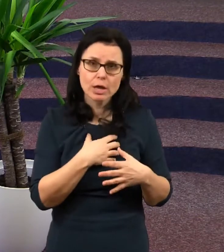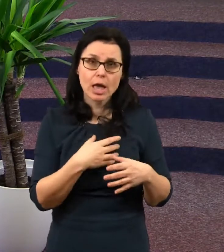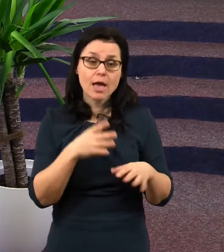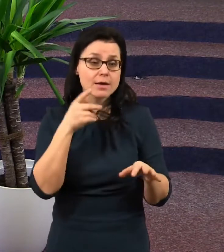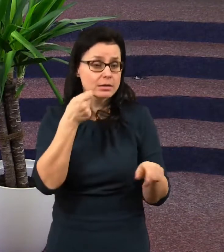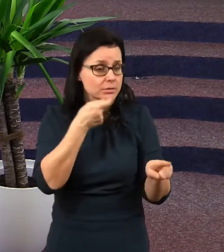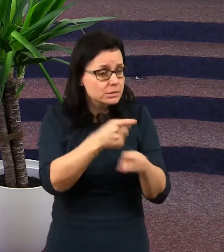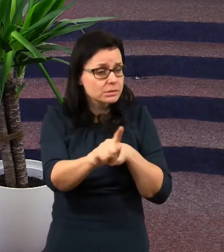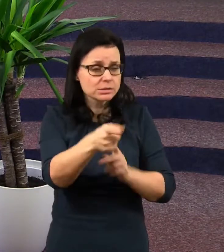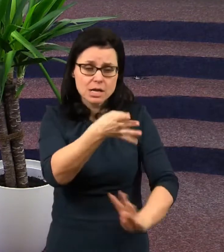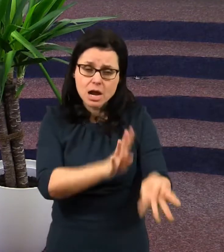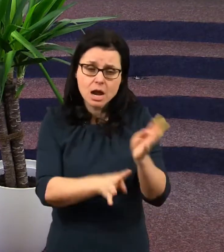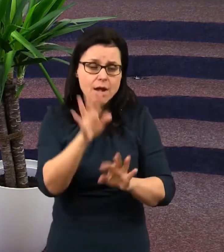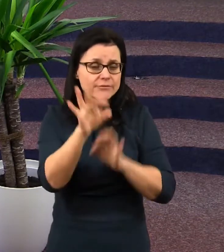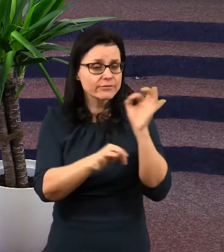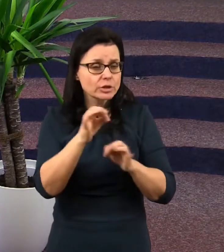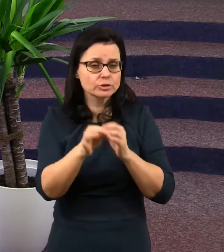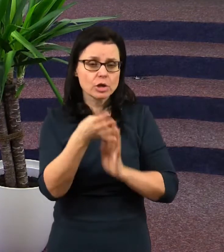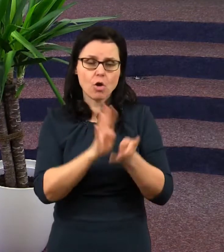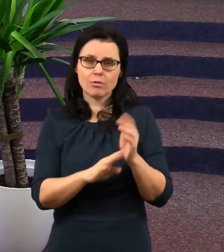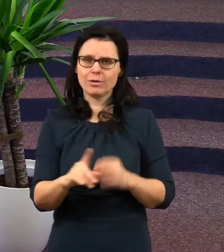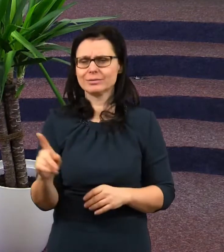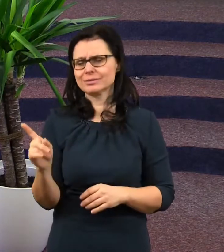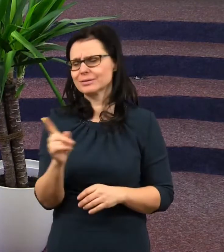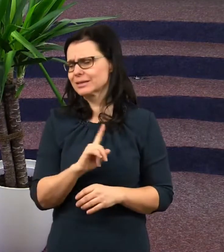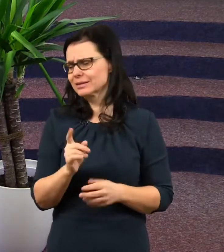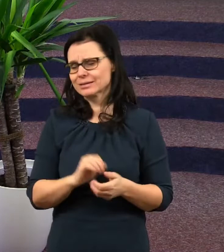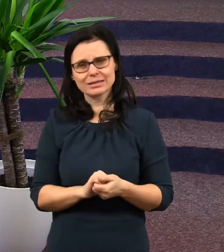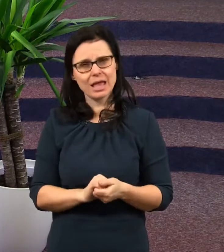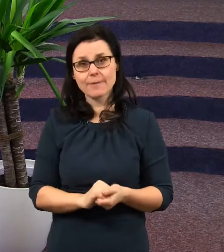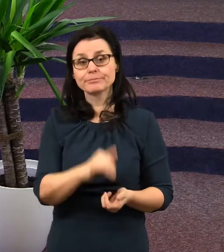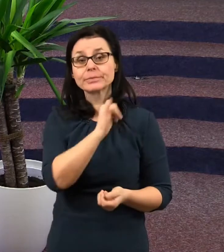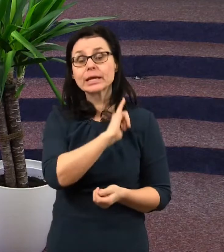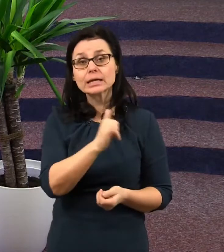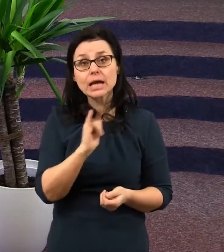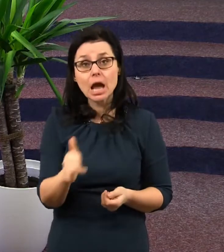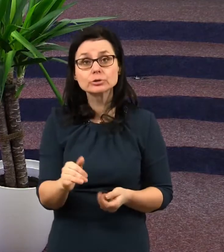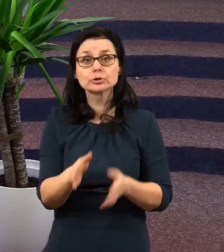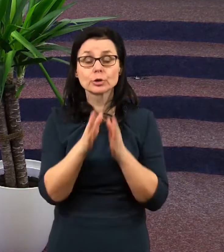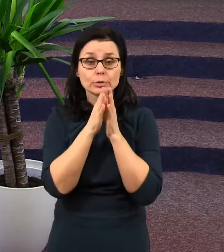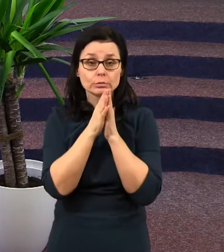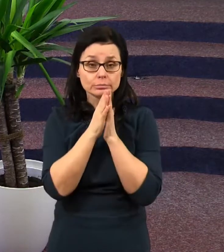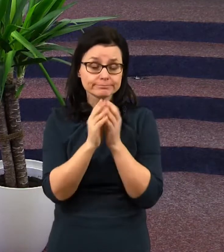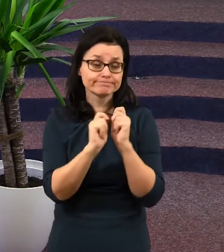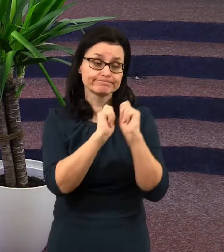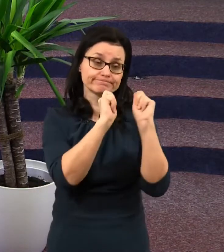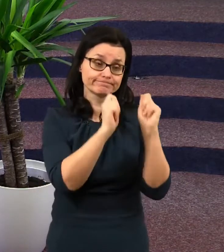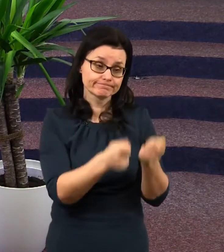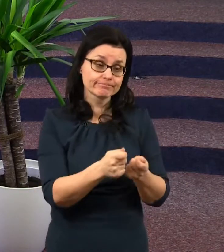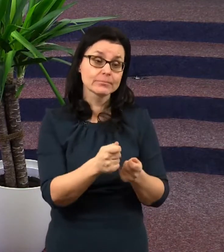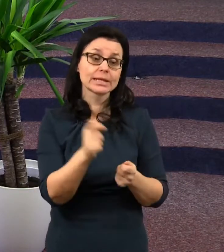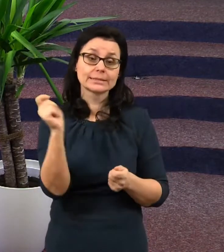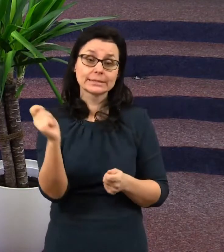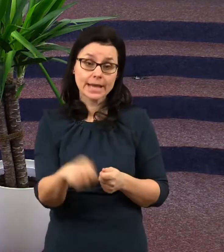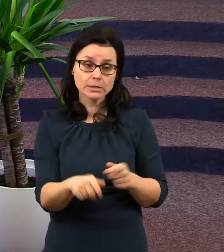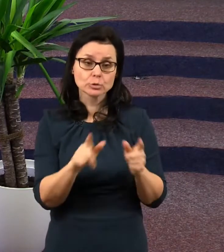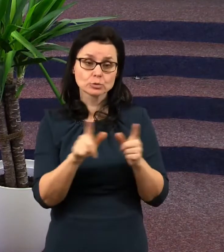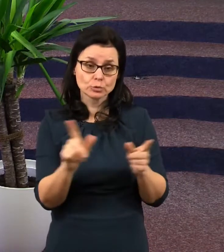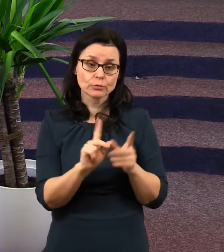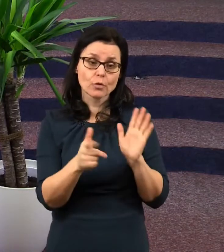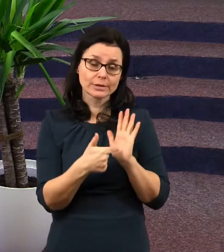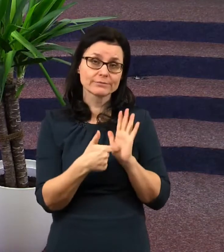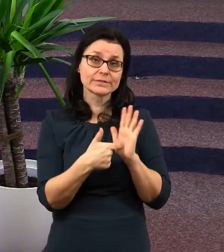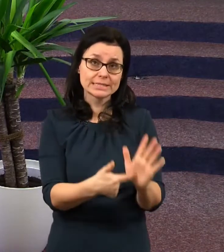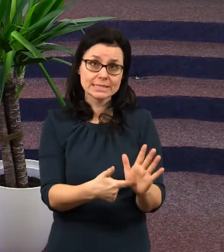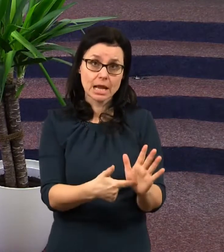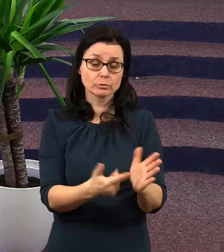věčným ohlním. Nikoliv. Každý dostane vyměřený trest podle svých zásluh. Ano, podle